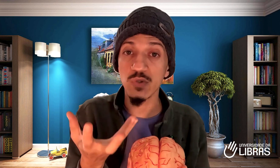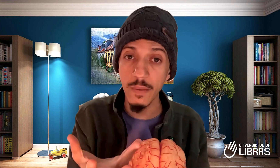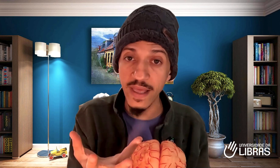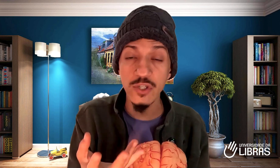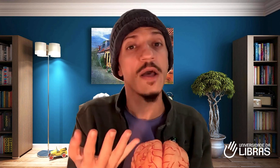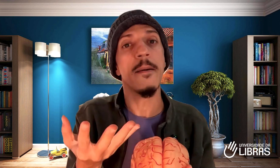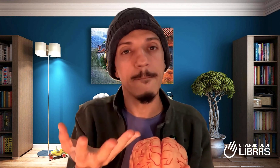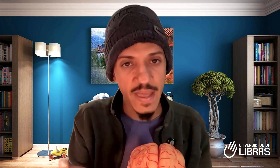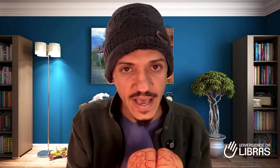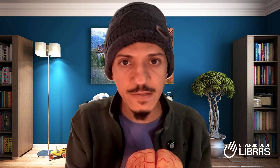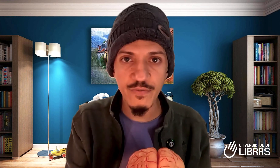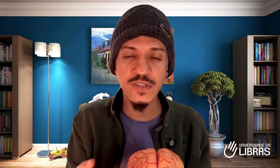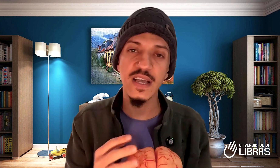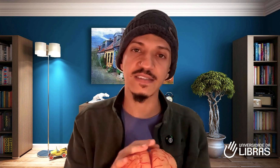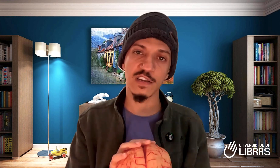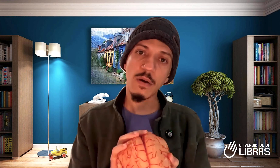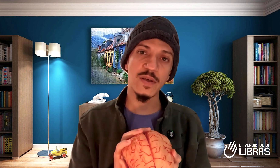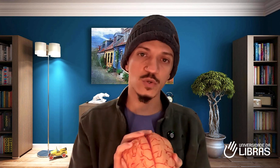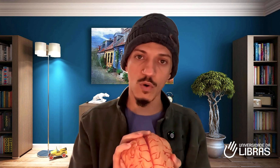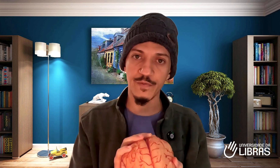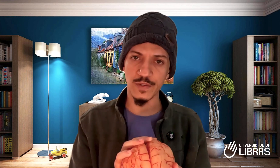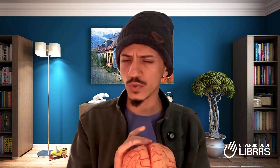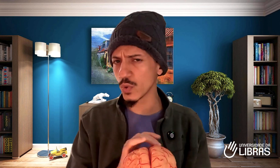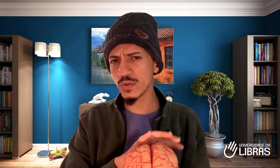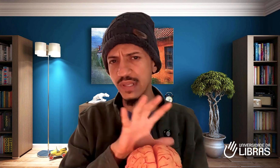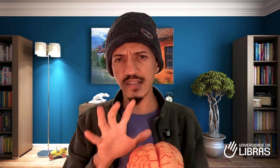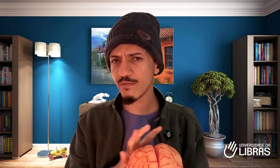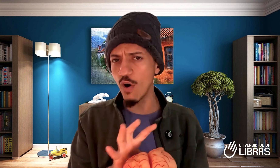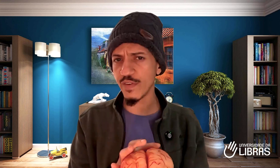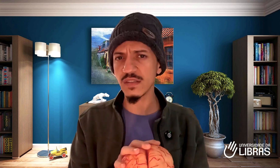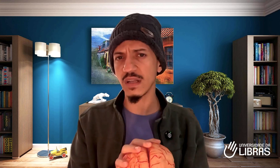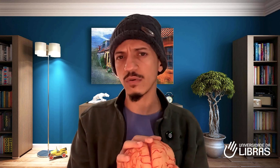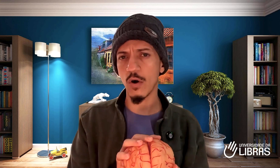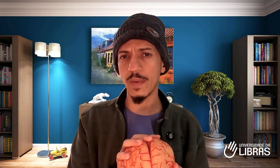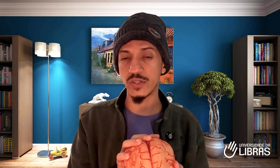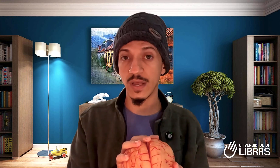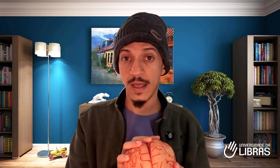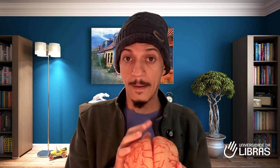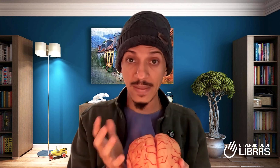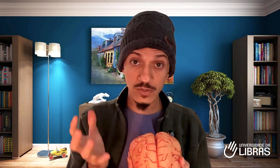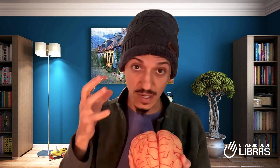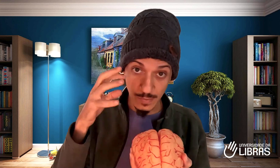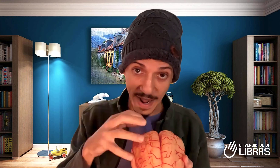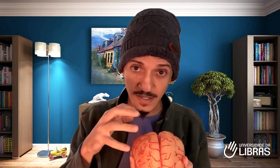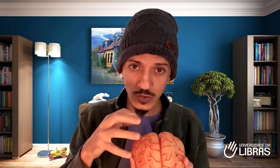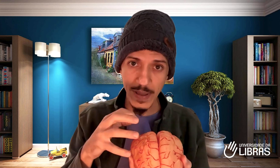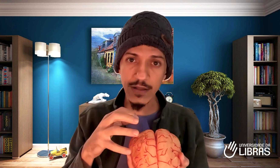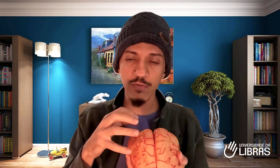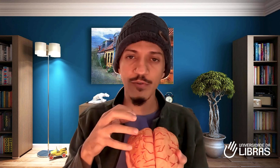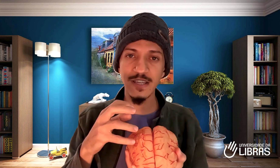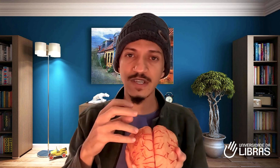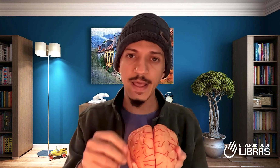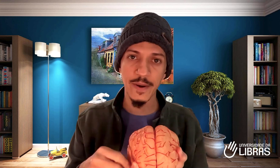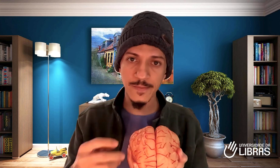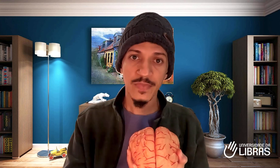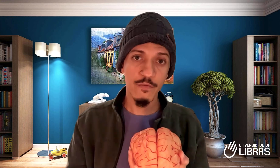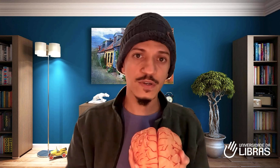mente, mesmo você sendo uma pessoa ouvinte. Os surdos desenvolvem isso naturalmente, mas com as práticas do método fluente em Libras, você